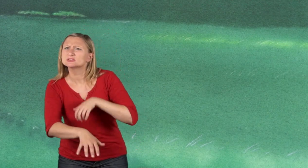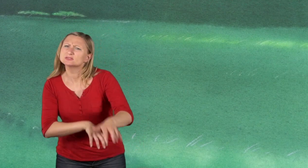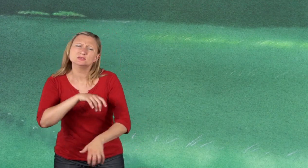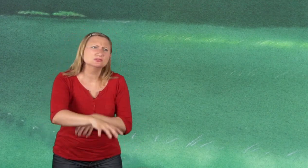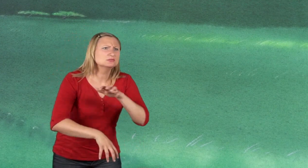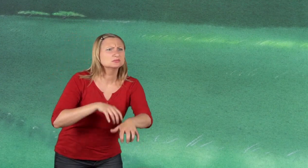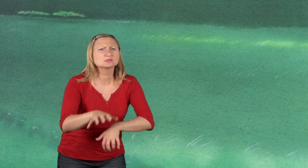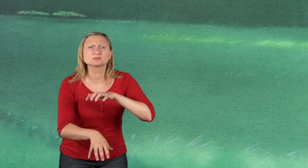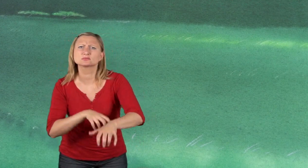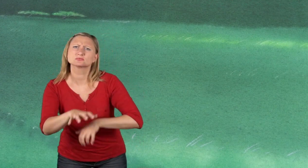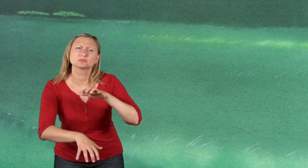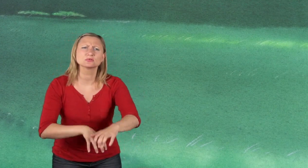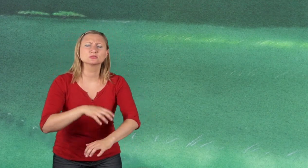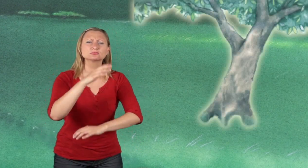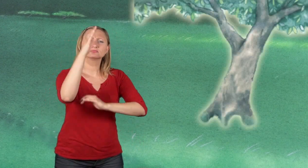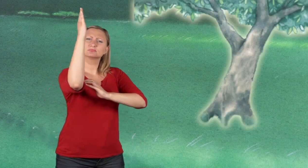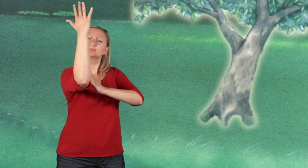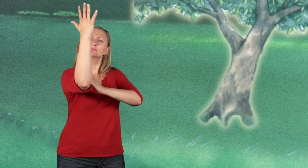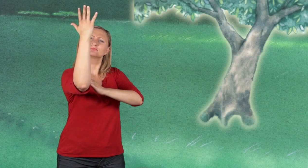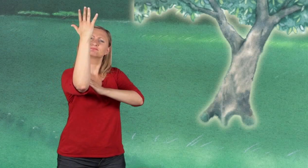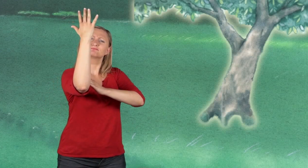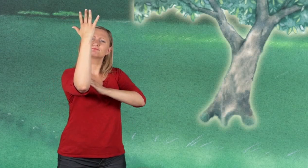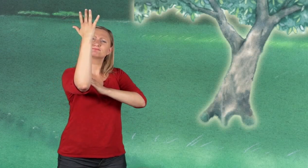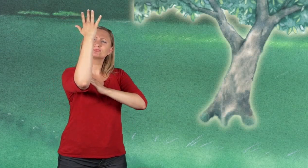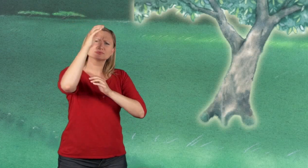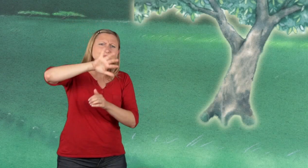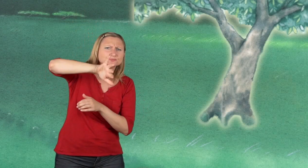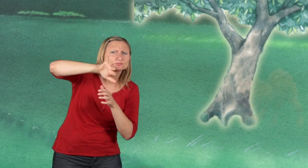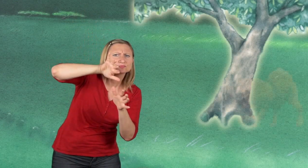Es dauerte eine ganze Weile, bis Leo das Nashorn gefunden hatte.